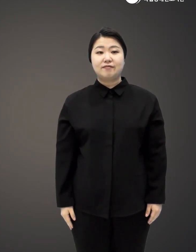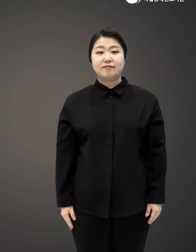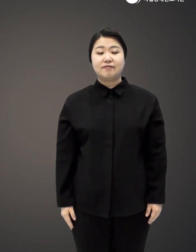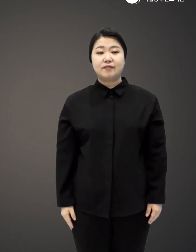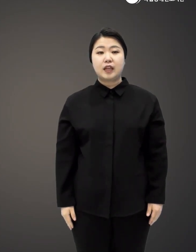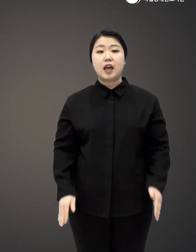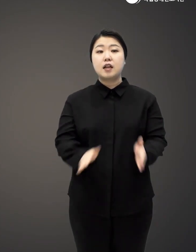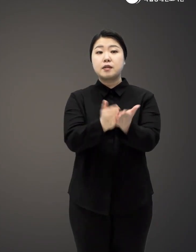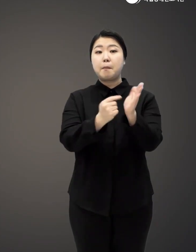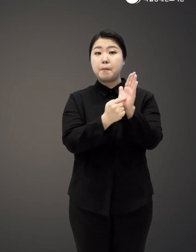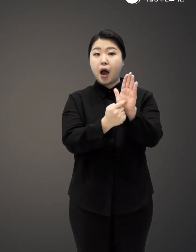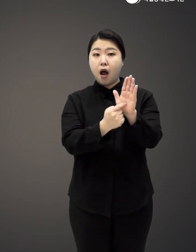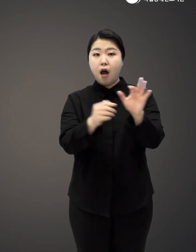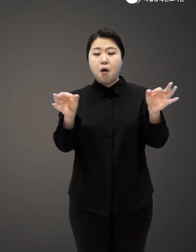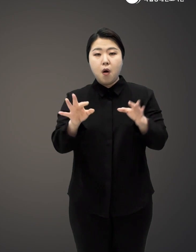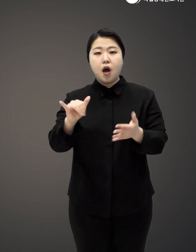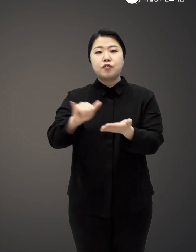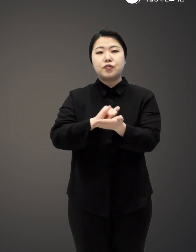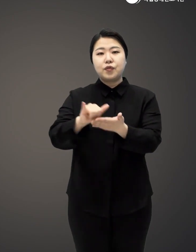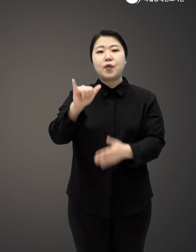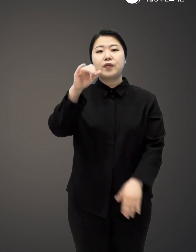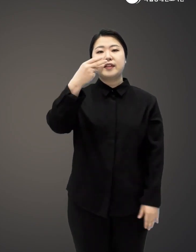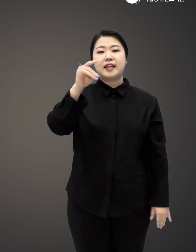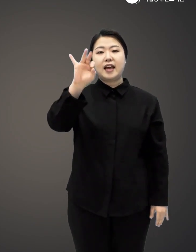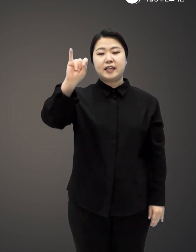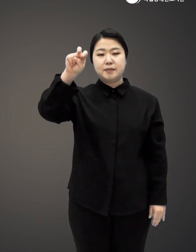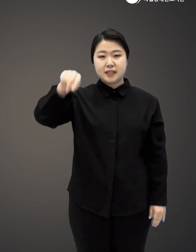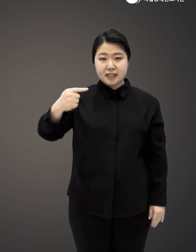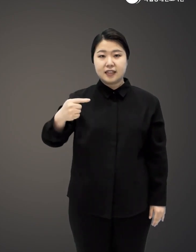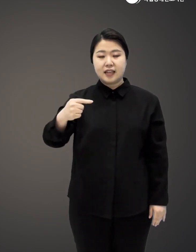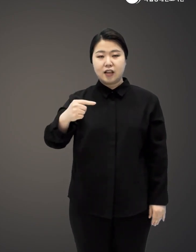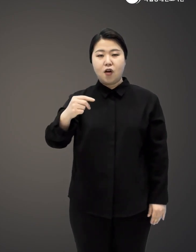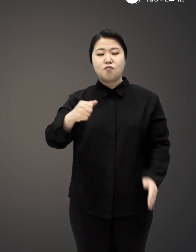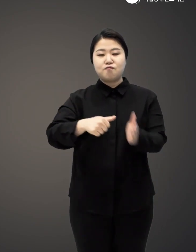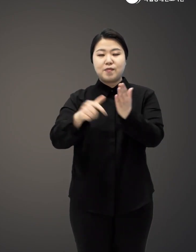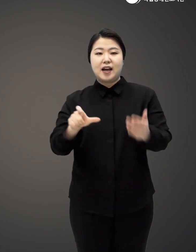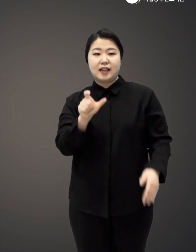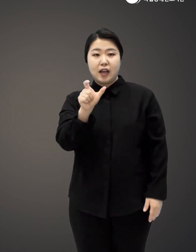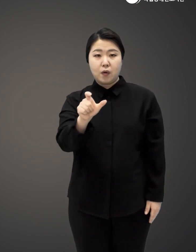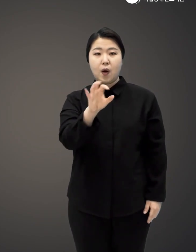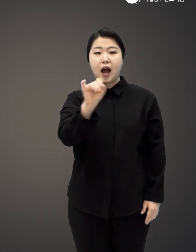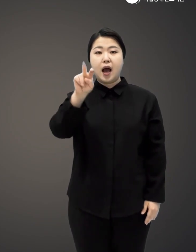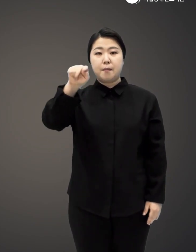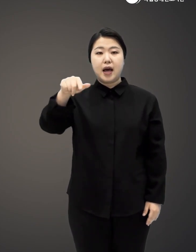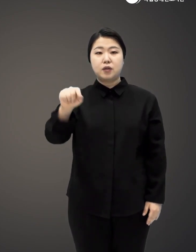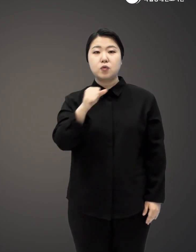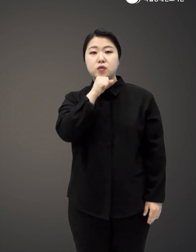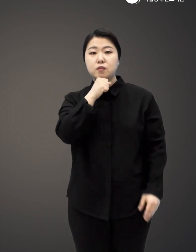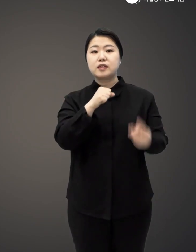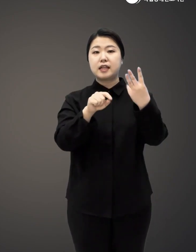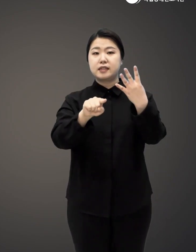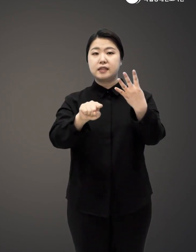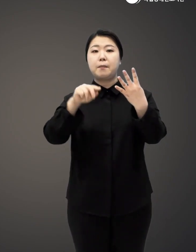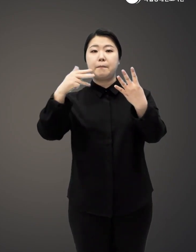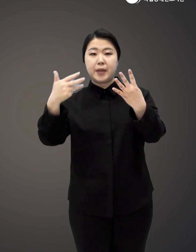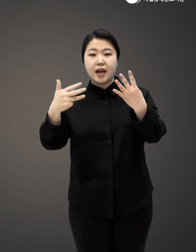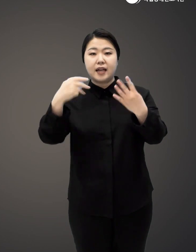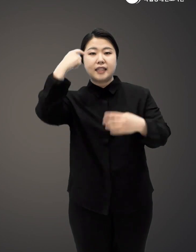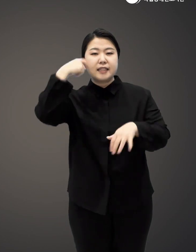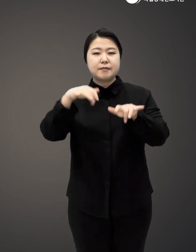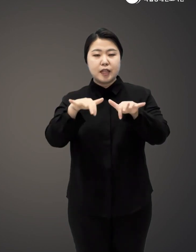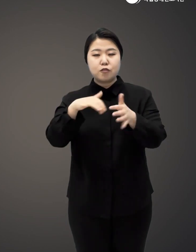출간 즉시 뉴욕타임스 베스트셀러 아마존 병점 4.8 리뷰수 2만 8천개